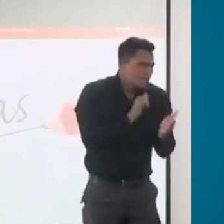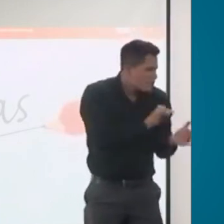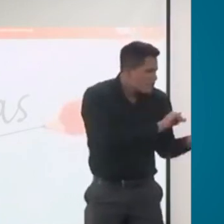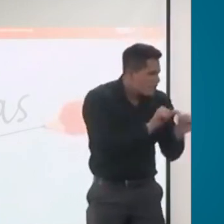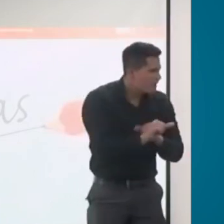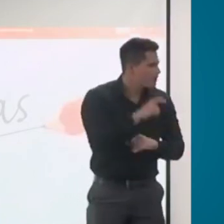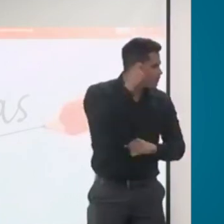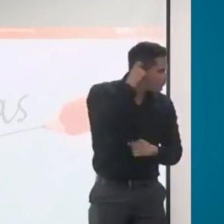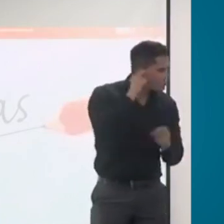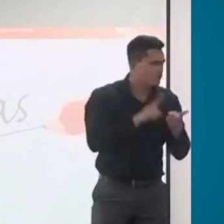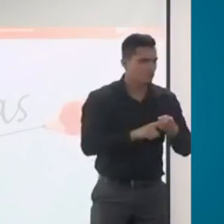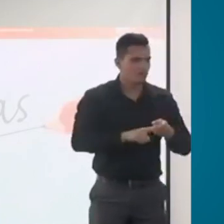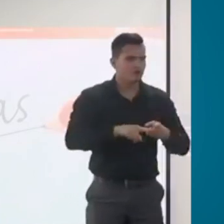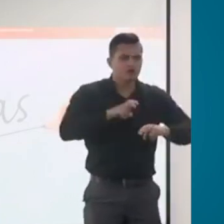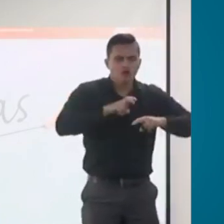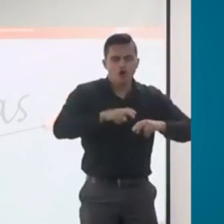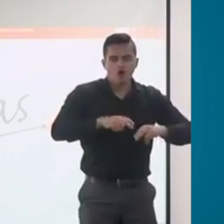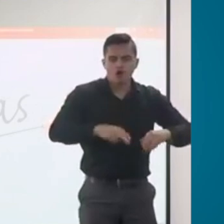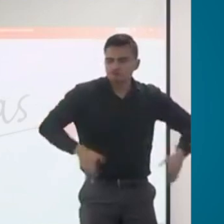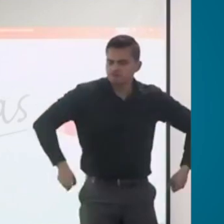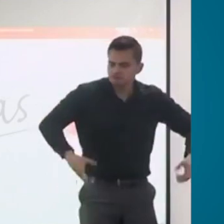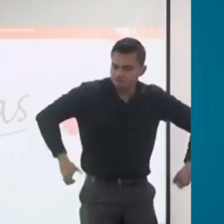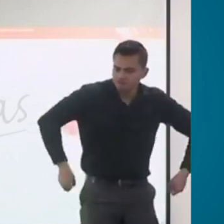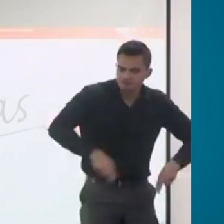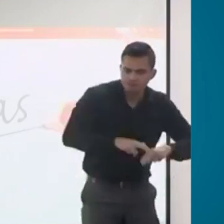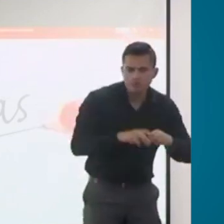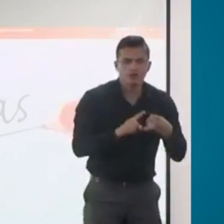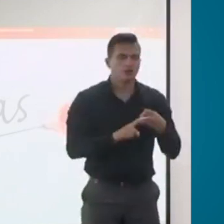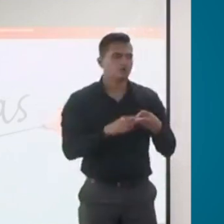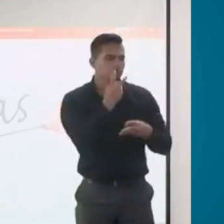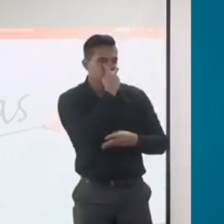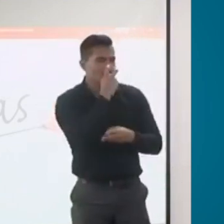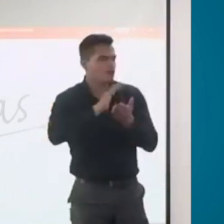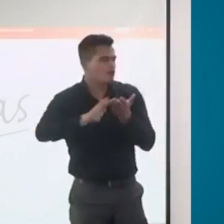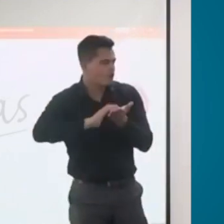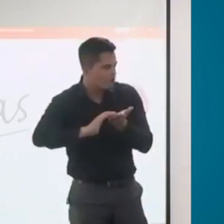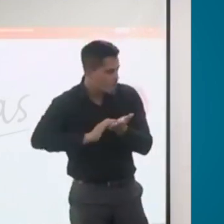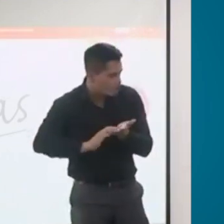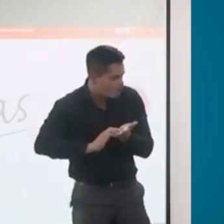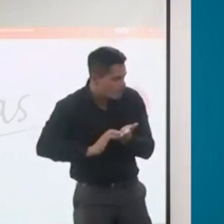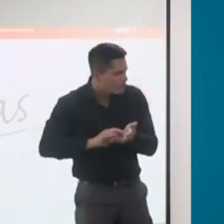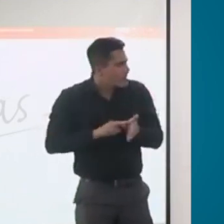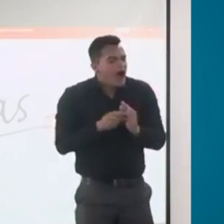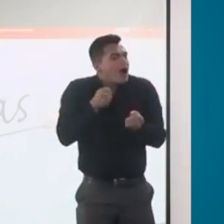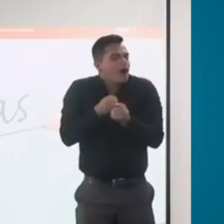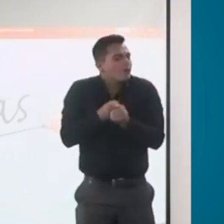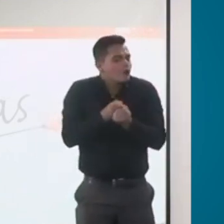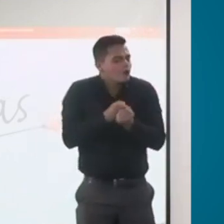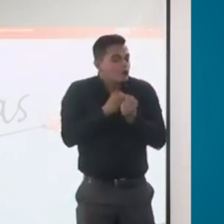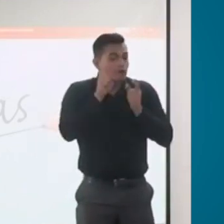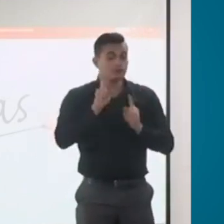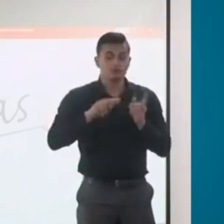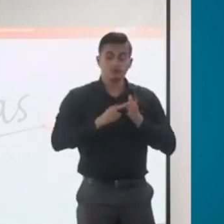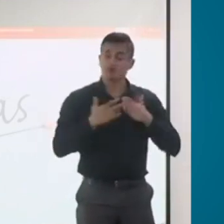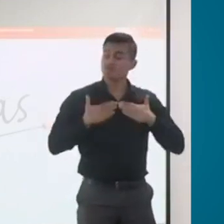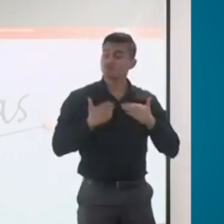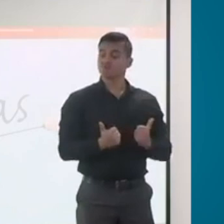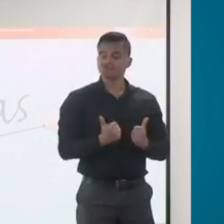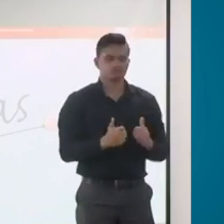puede ser un lenguaje braille, puede ser el apoyo de una persona o de un animal de asistencia, en fin,